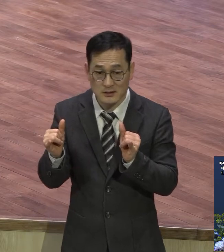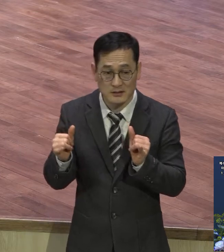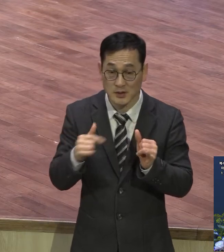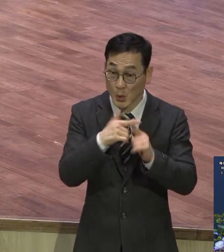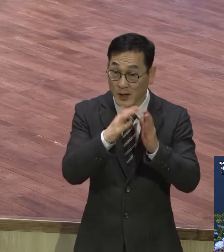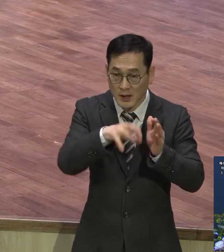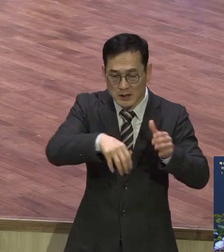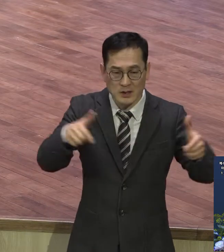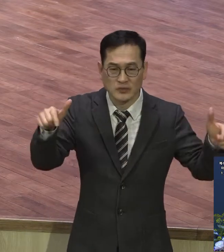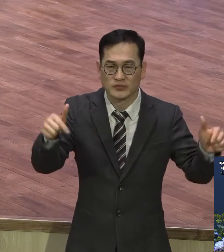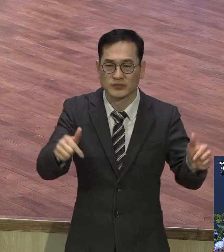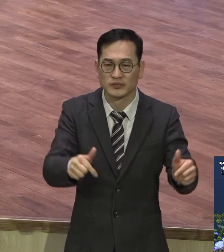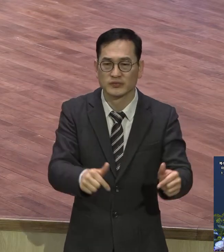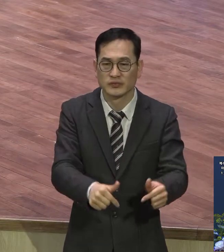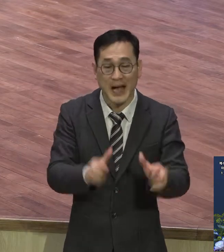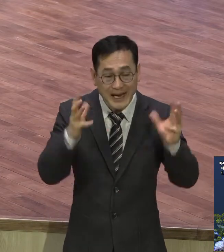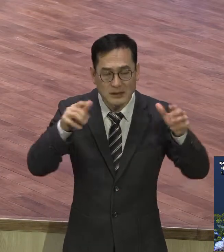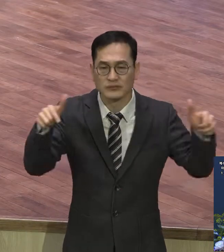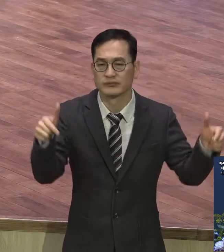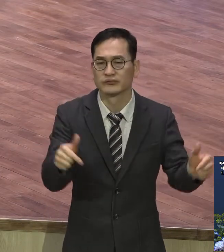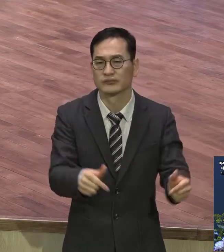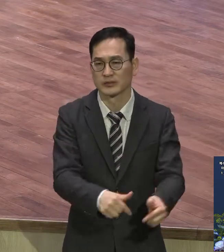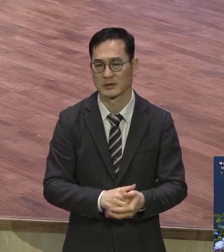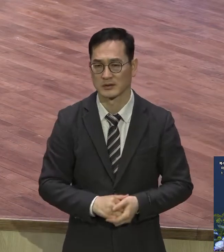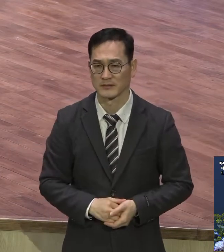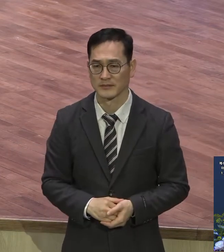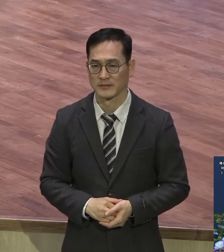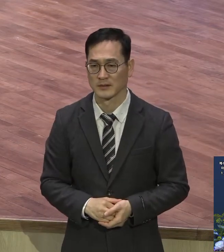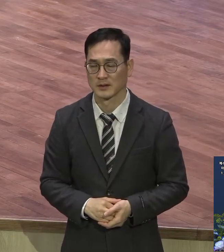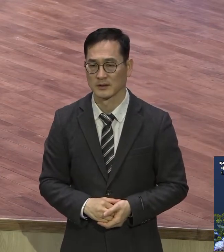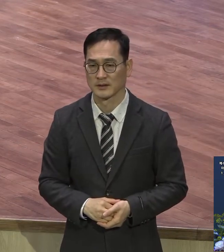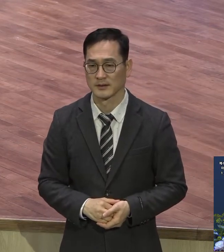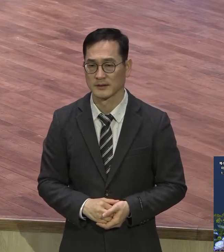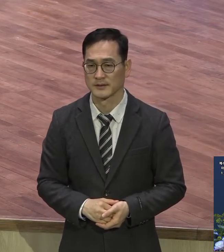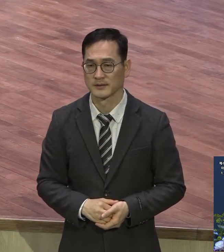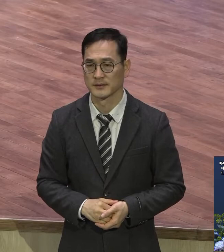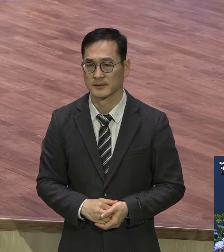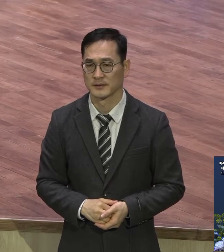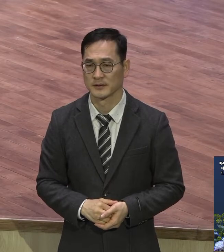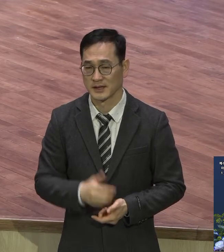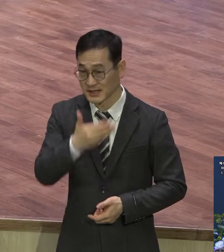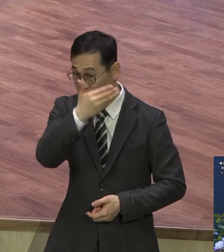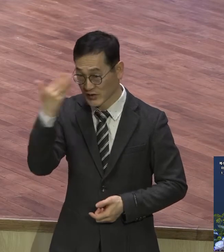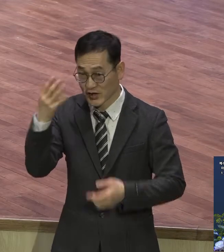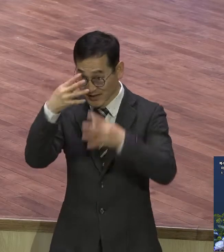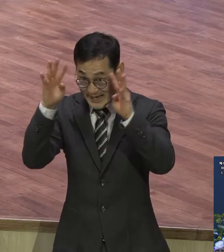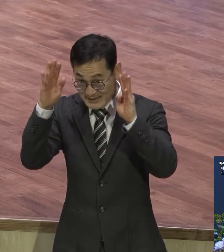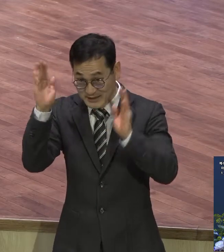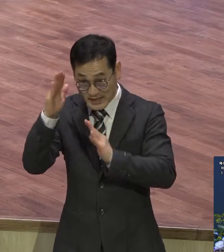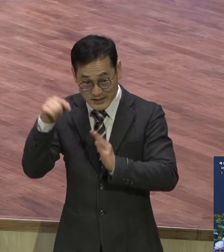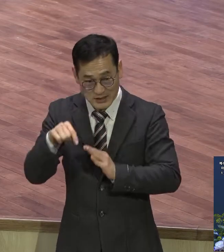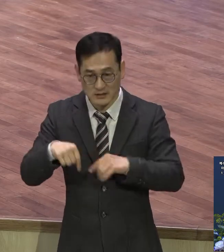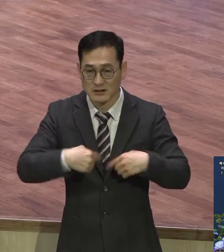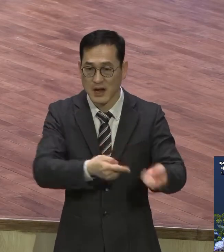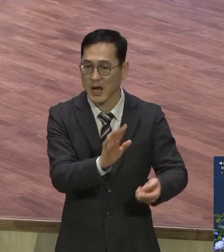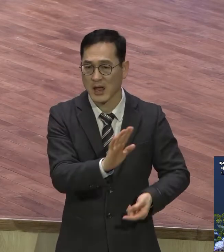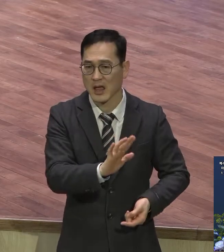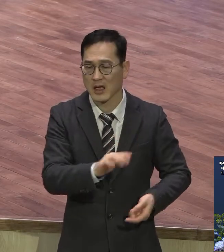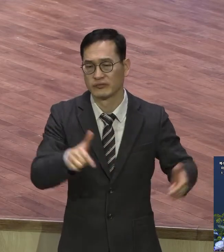한국의 젊은이들이 안 와요 주일학교 말 것도 없고 청년들 대학생들 안 와요 지금 다 줄고 있는데 이